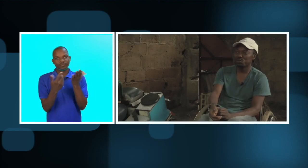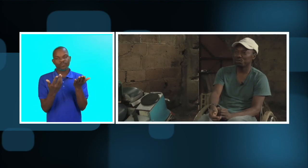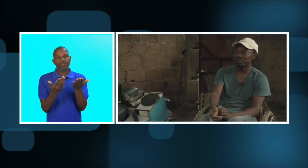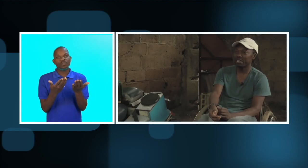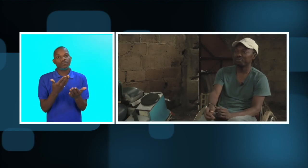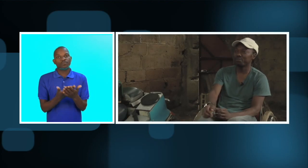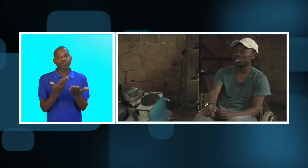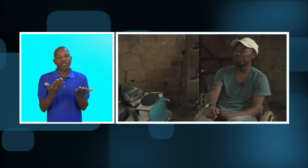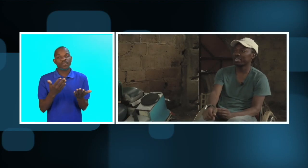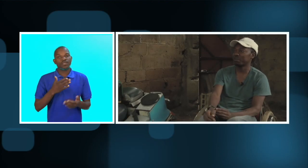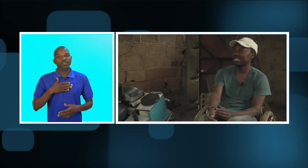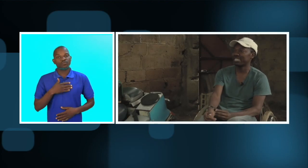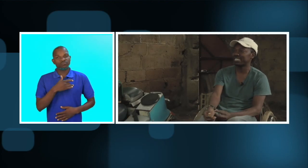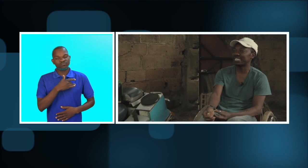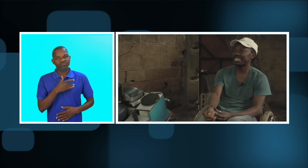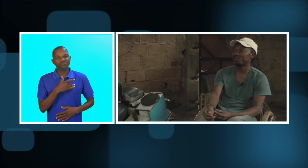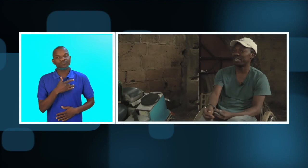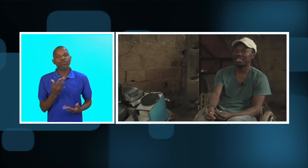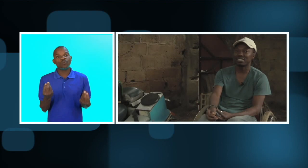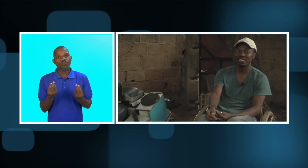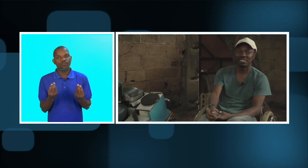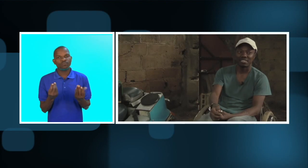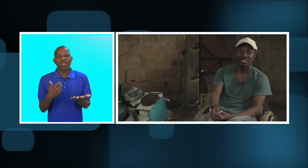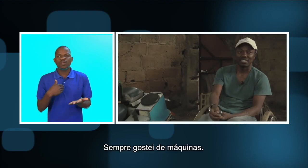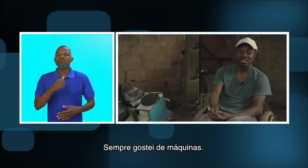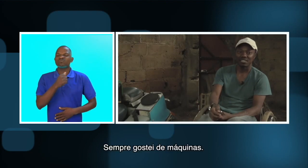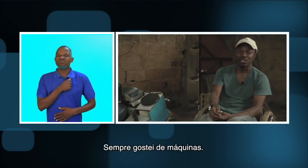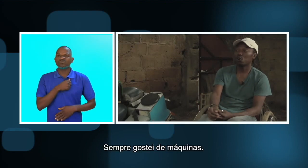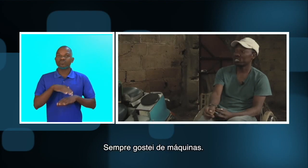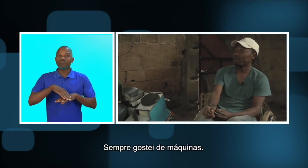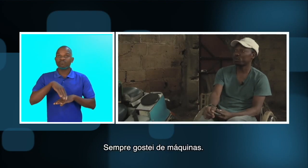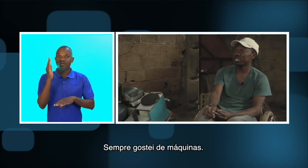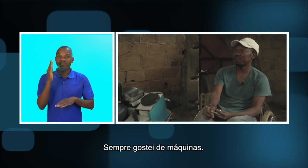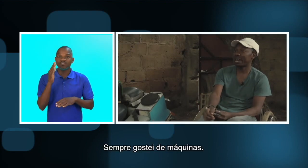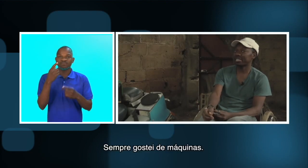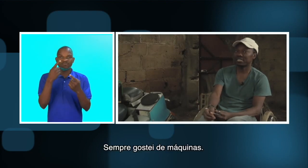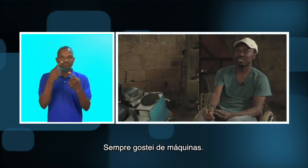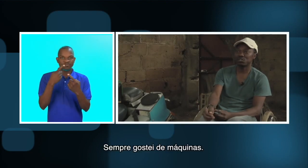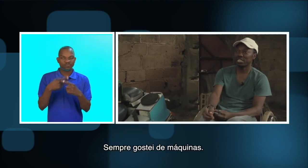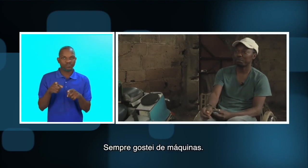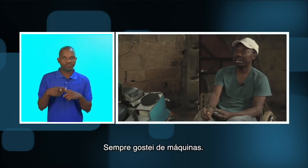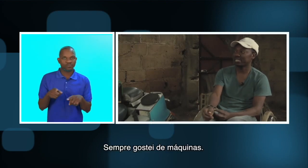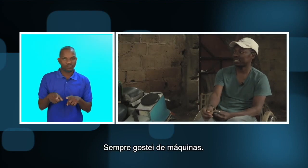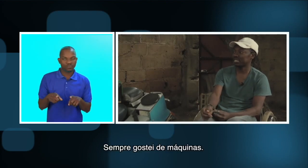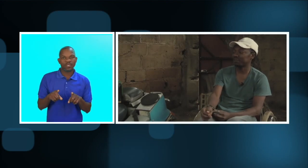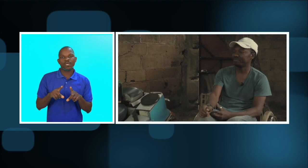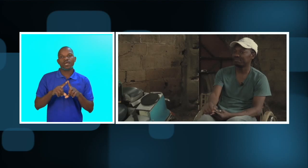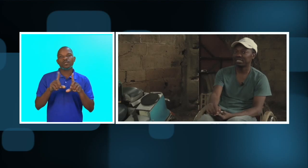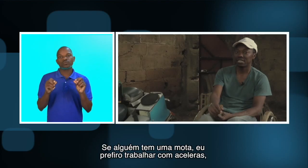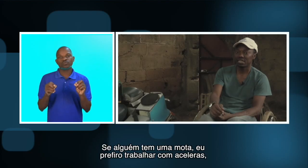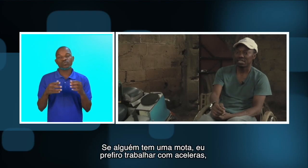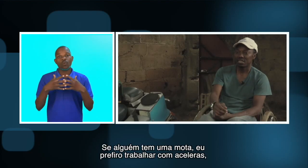eu sinto-me na capacidade de inovar eu sempre gostei de máquinas gostei de máquinas